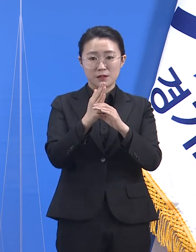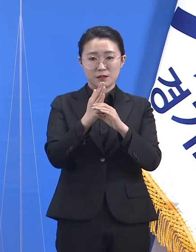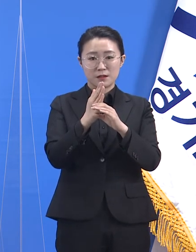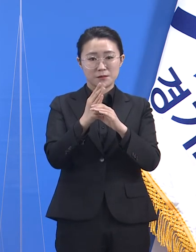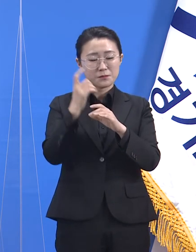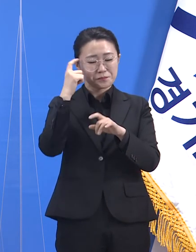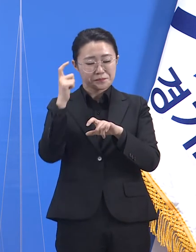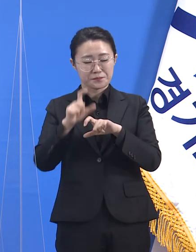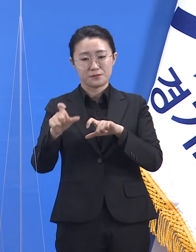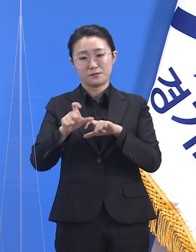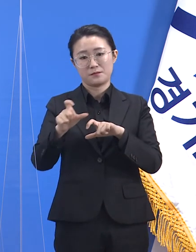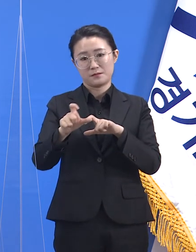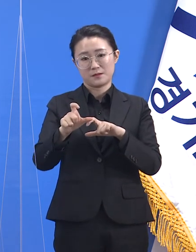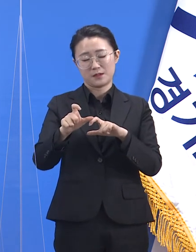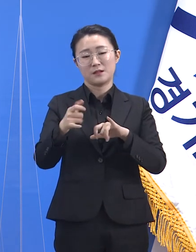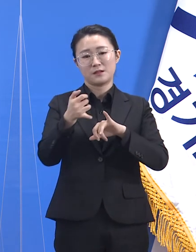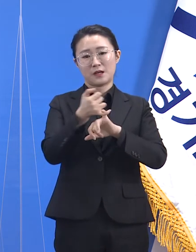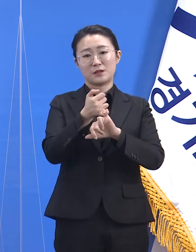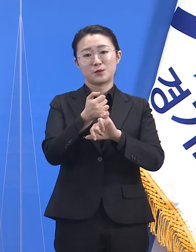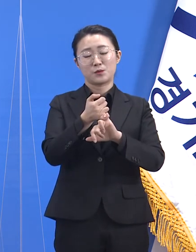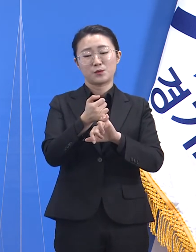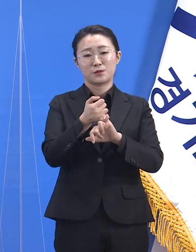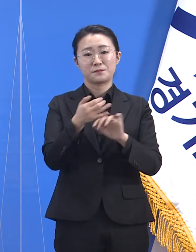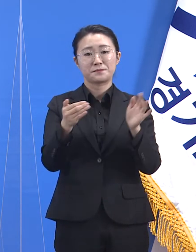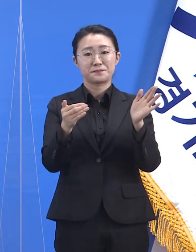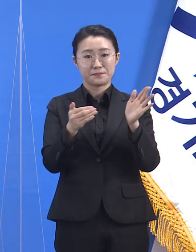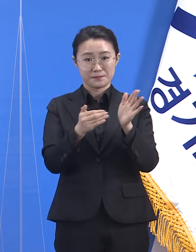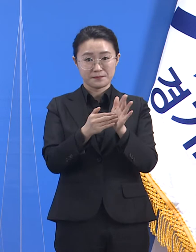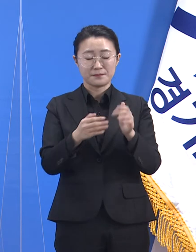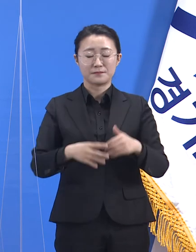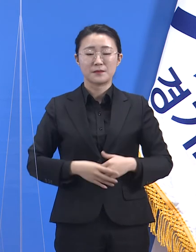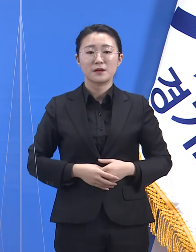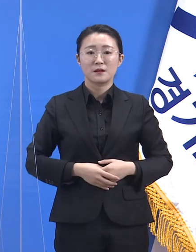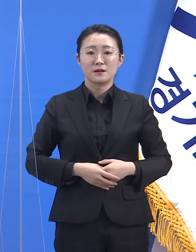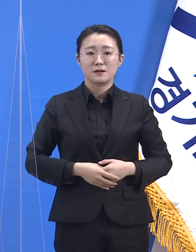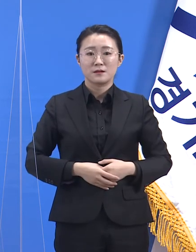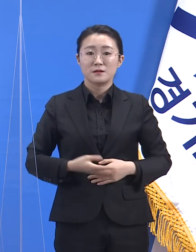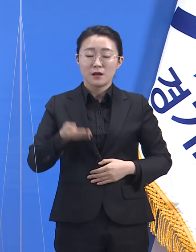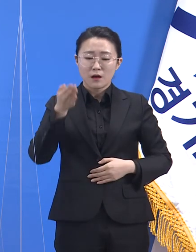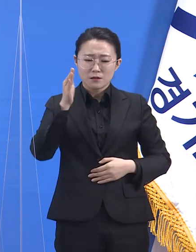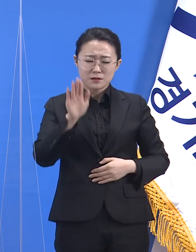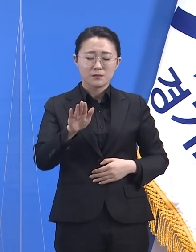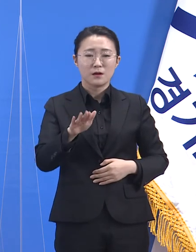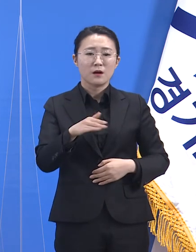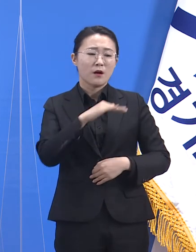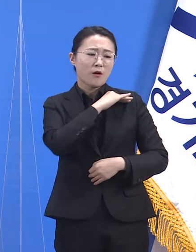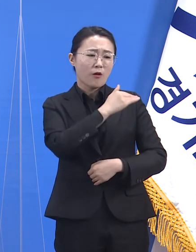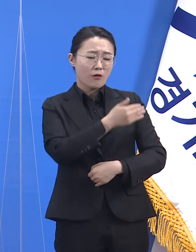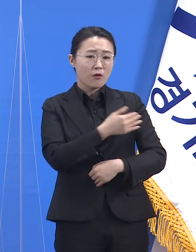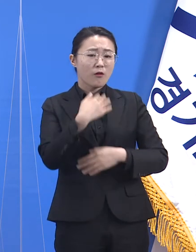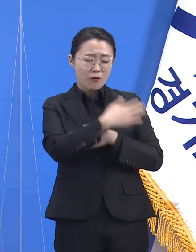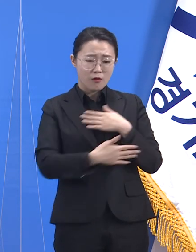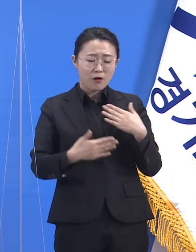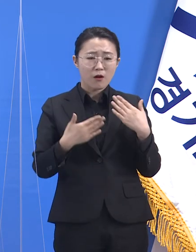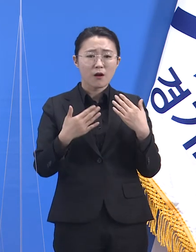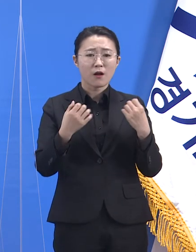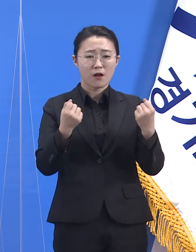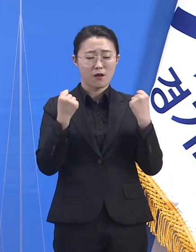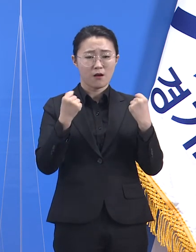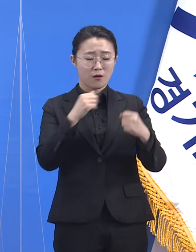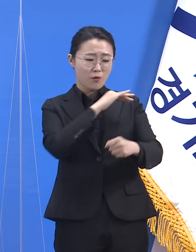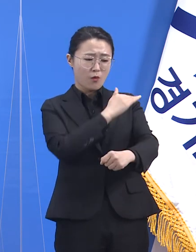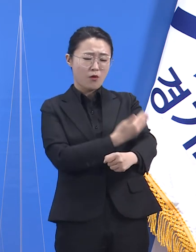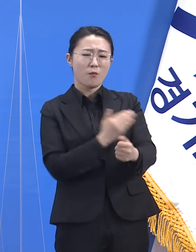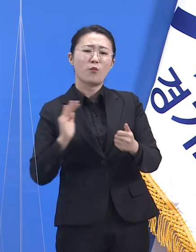관점에서 중요한 어떤 지점을 사회가 놓쳐서도 안 됩니다. 개인과 공동체의 건강권을